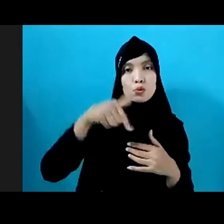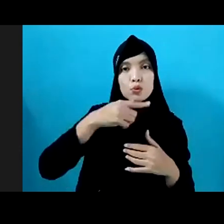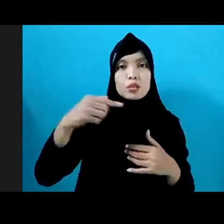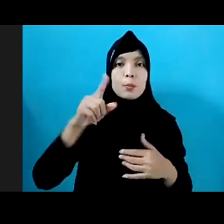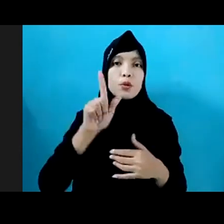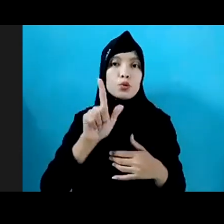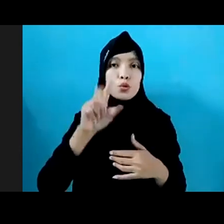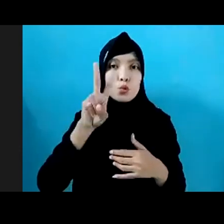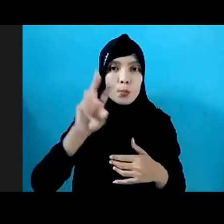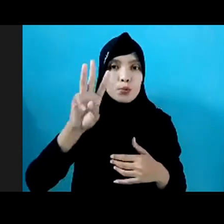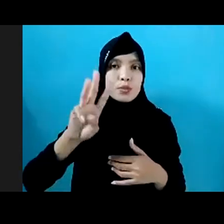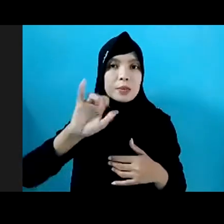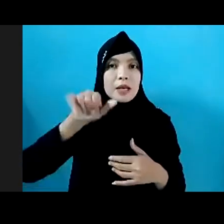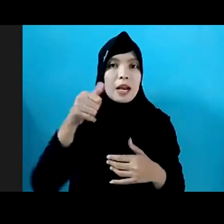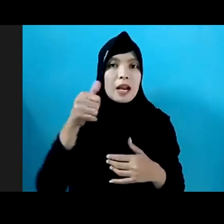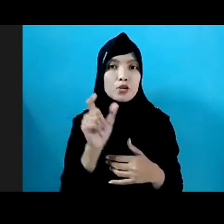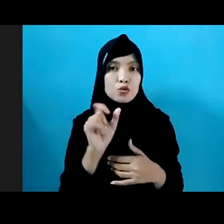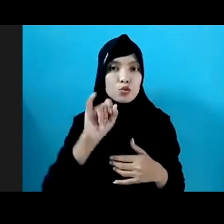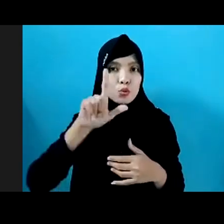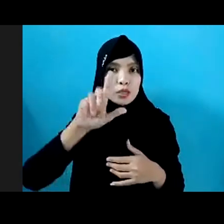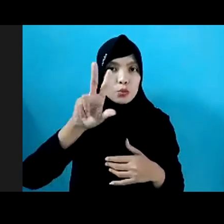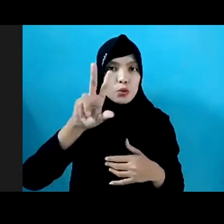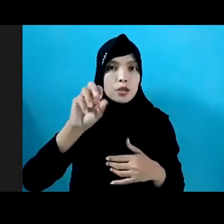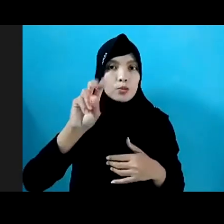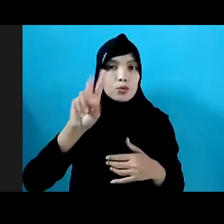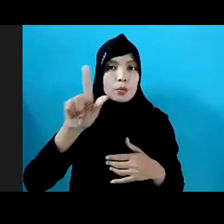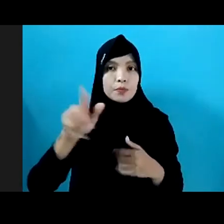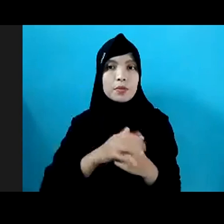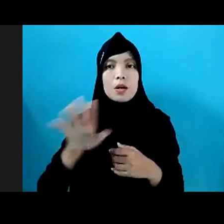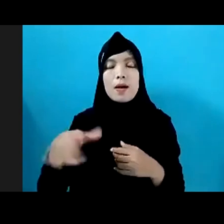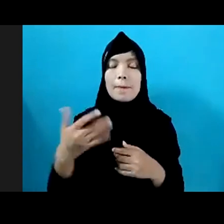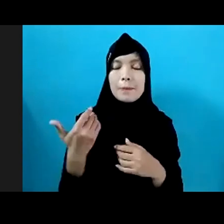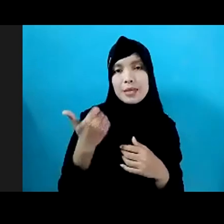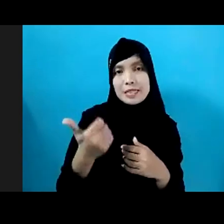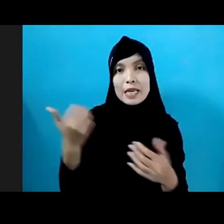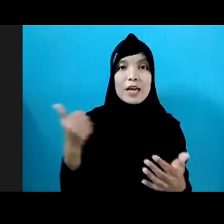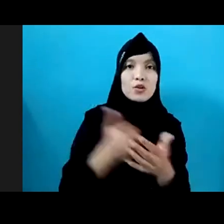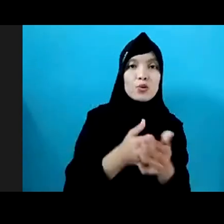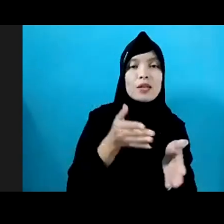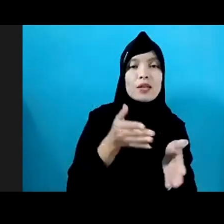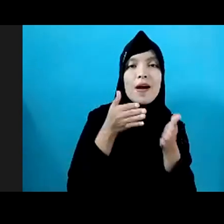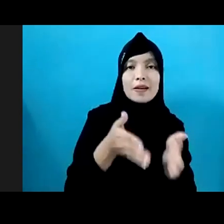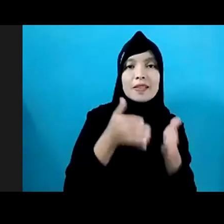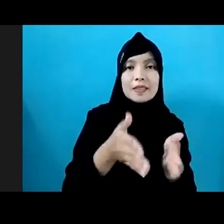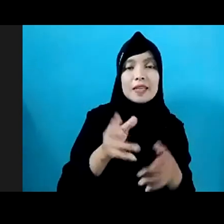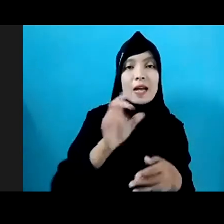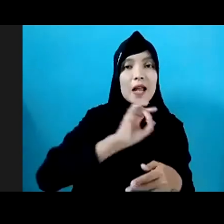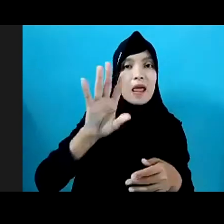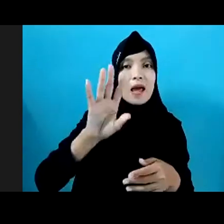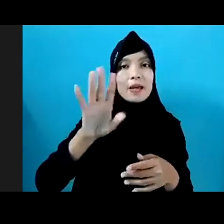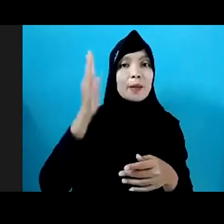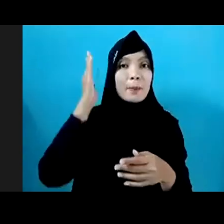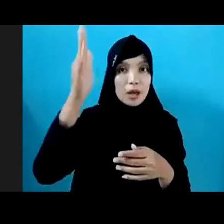2021. Di sini Anda bisa masih mengikuti sesi pleno lainnya yang akan dilaksanakan besok tanggal